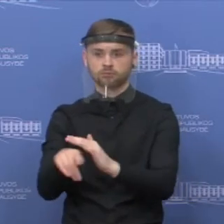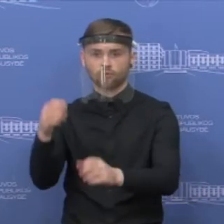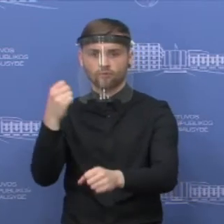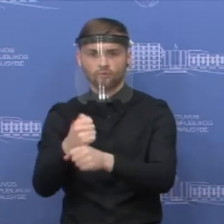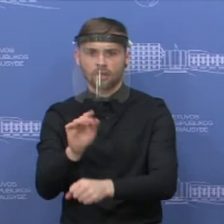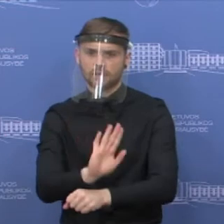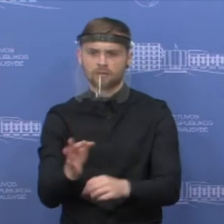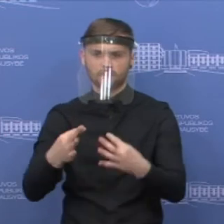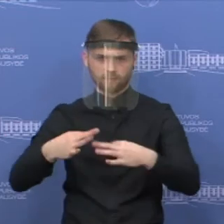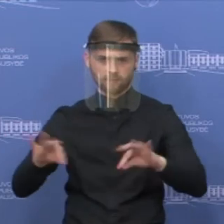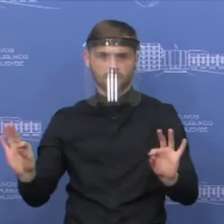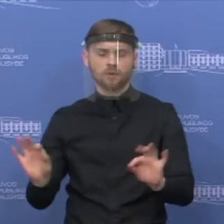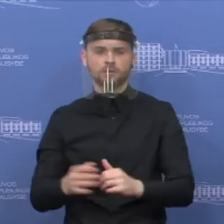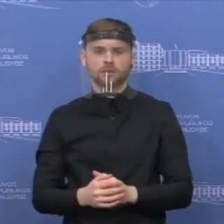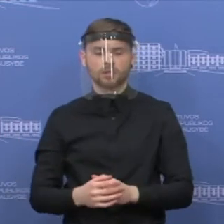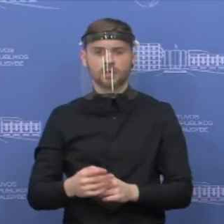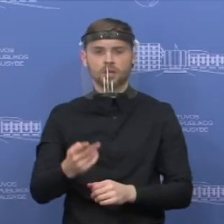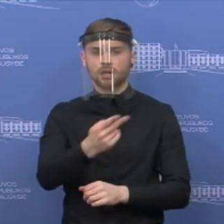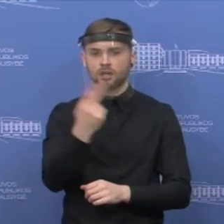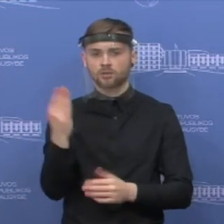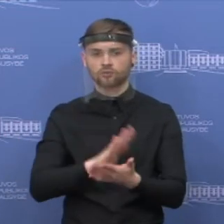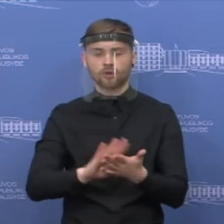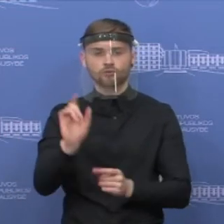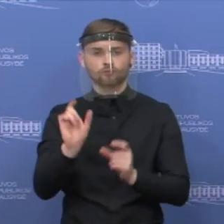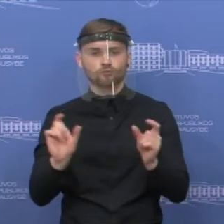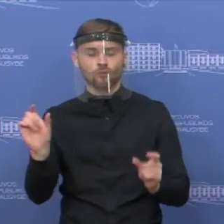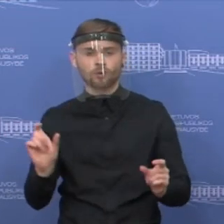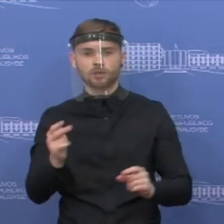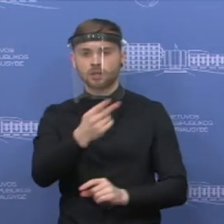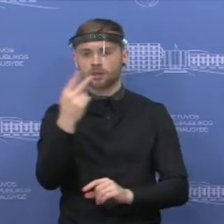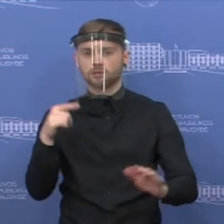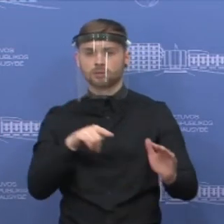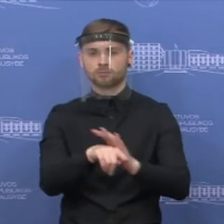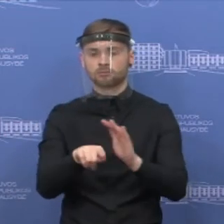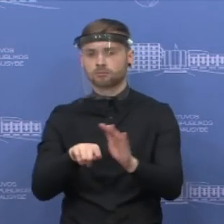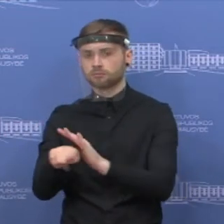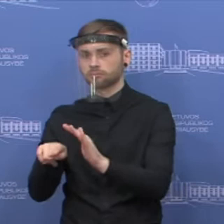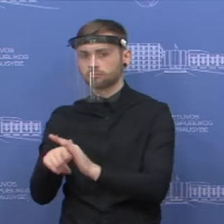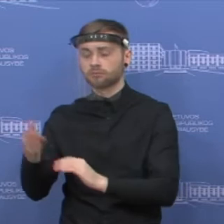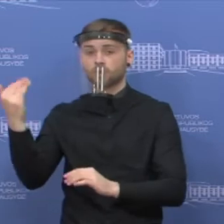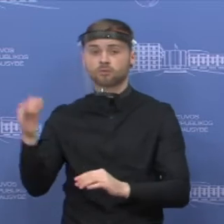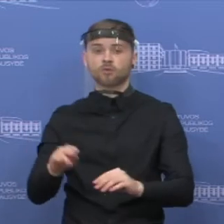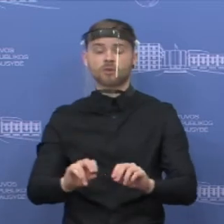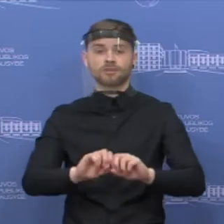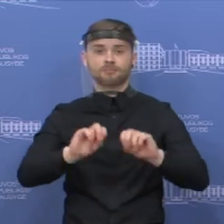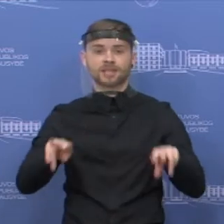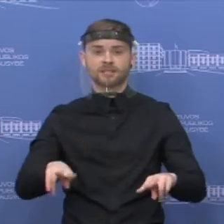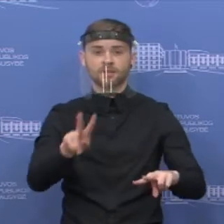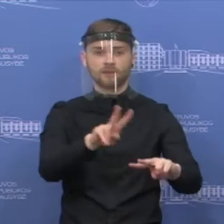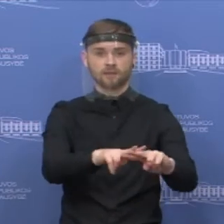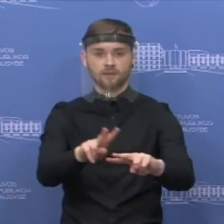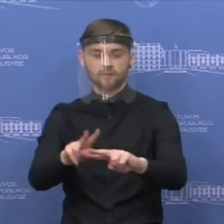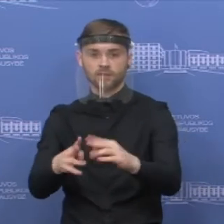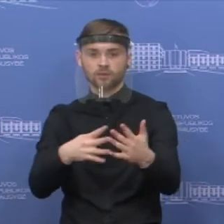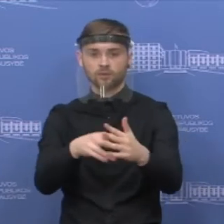šalies. Lietuvos Respublikos piliečiai gali iš Lietuvos išvykti per visus karantinų metu atidarytus veikimui per valstybės